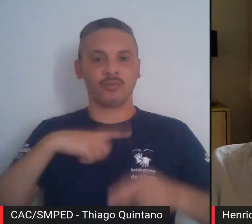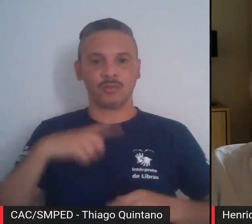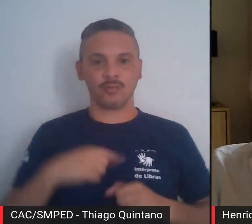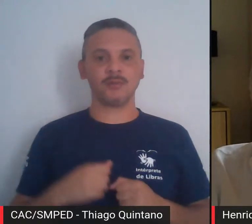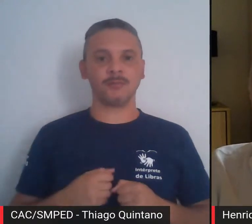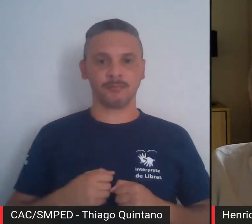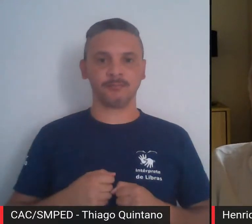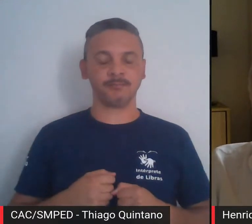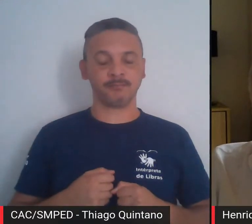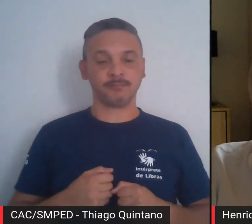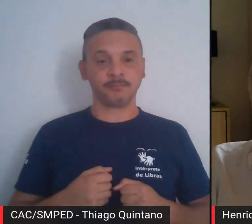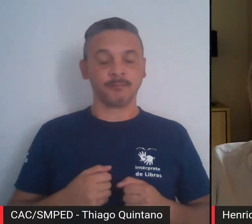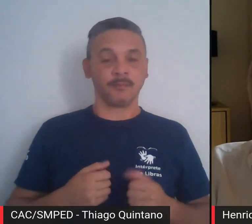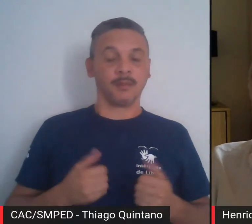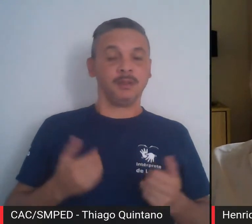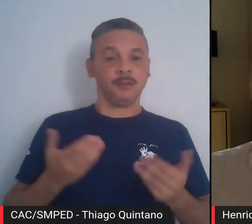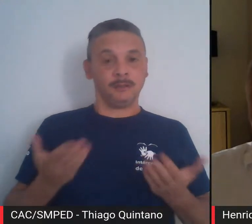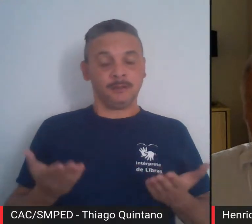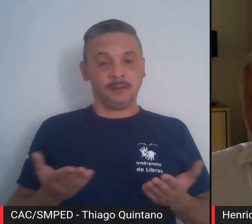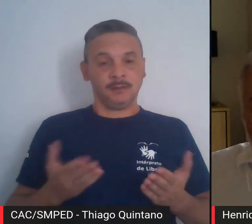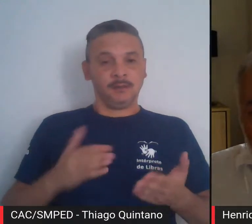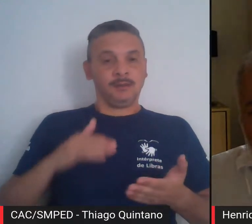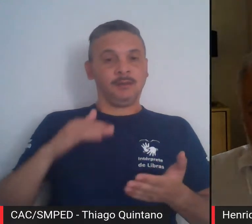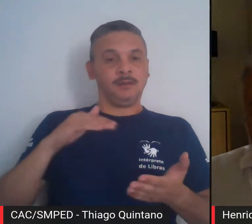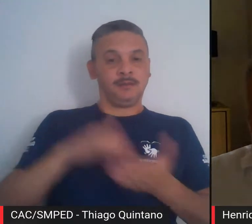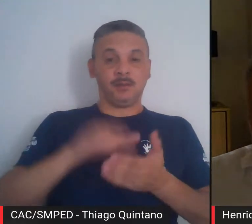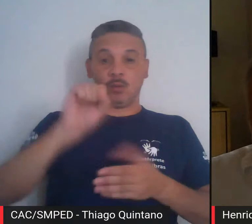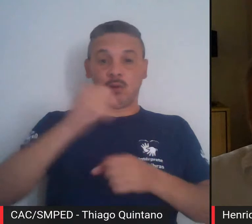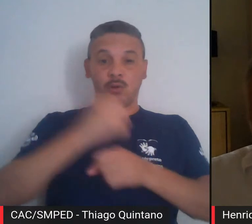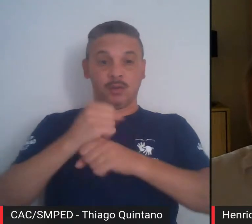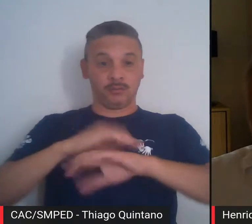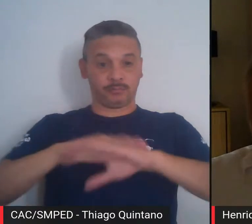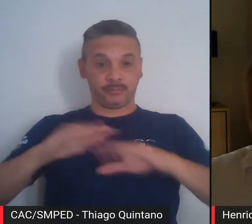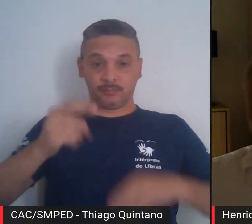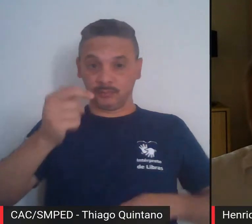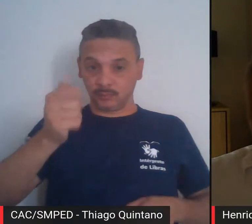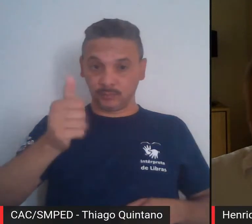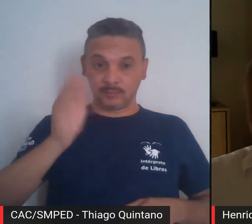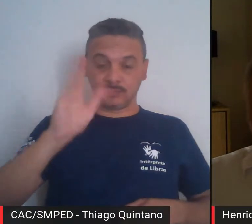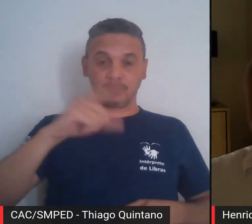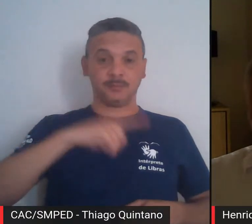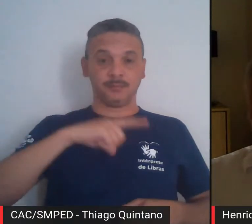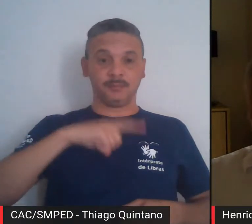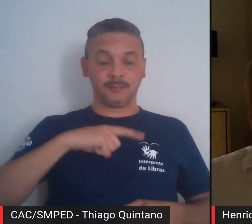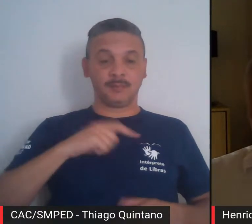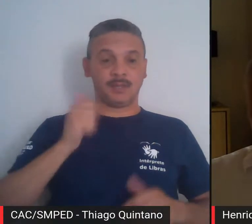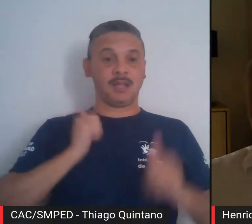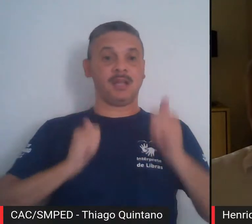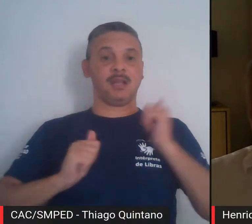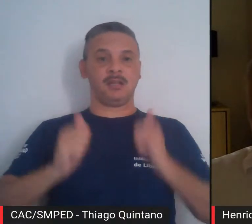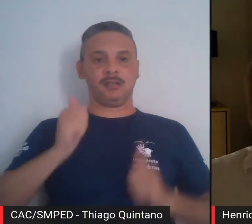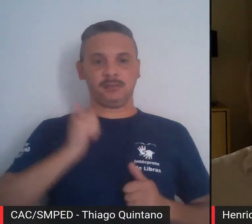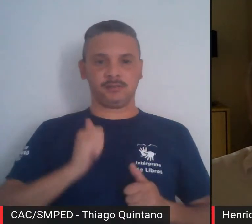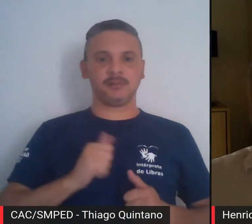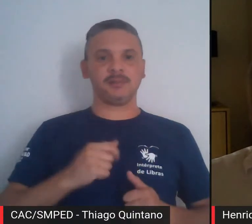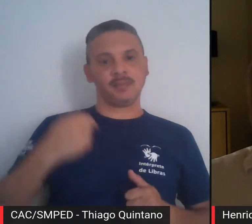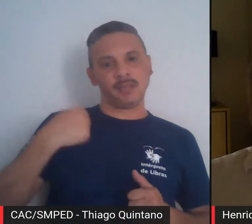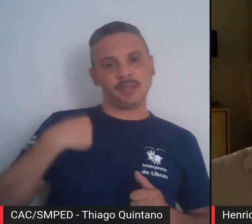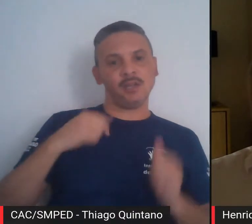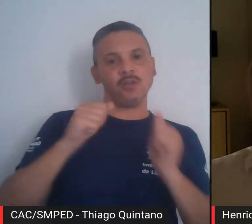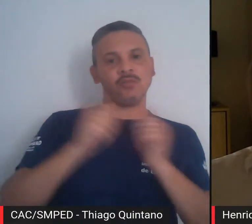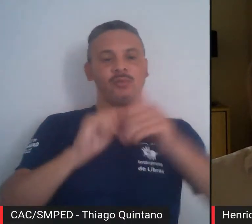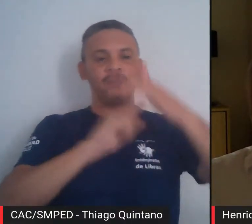inconclusas. No final desses oito anos, que muitas vezes deixou o artista, eu e a instituição,